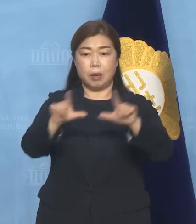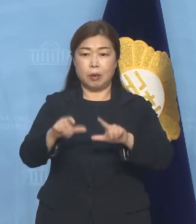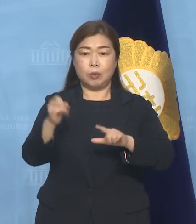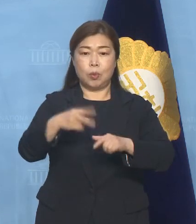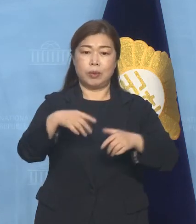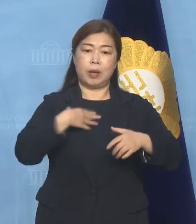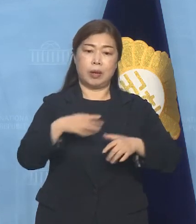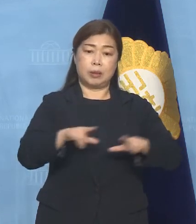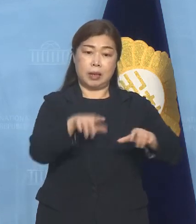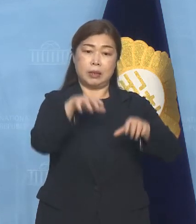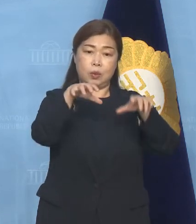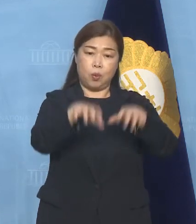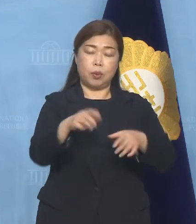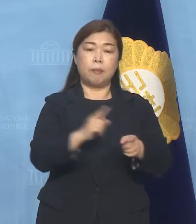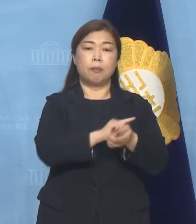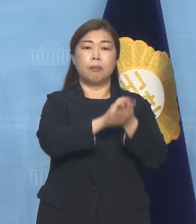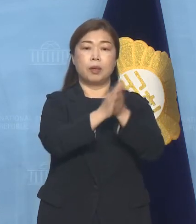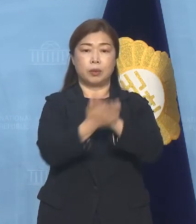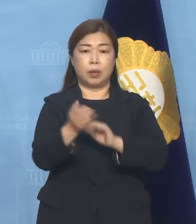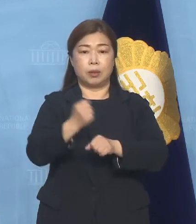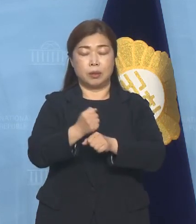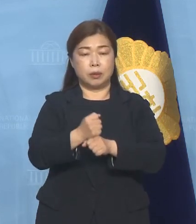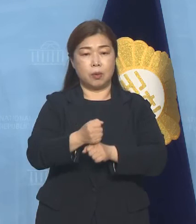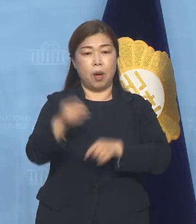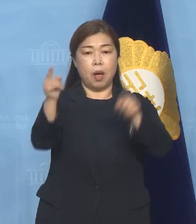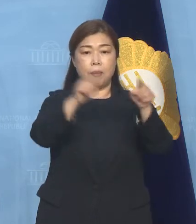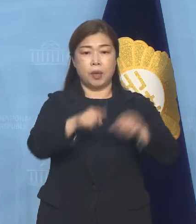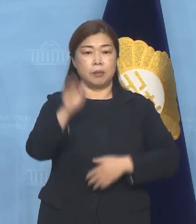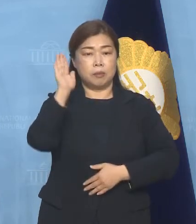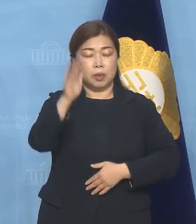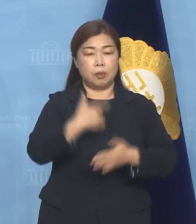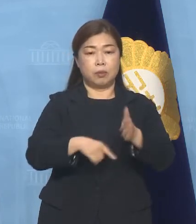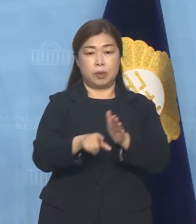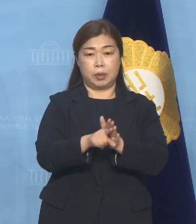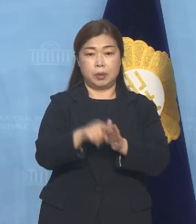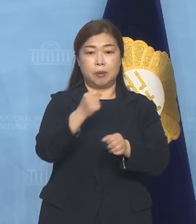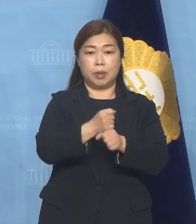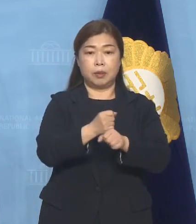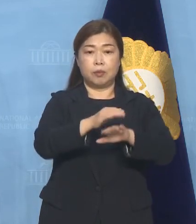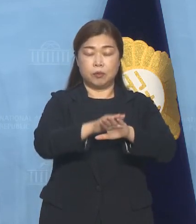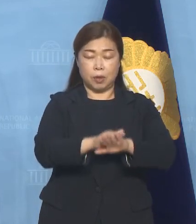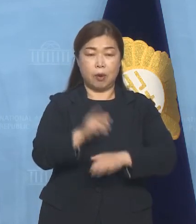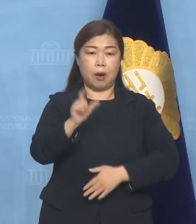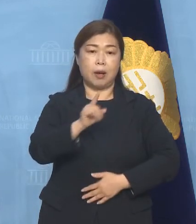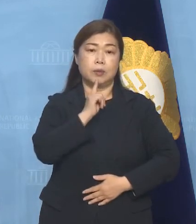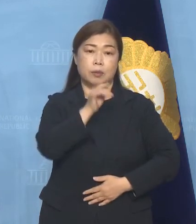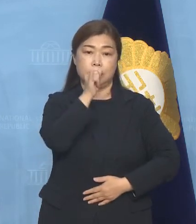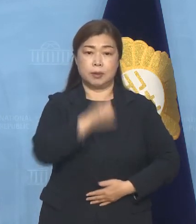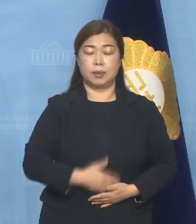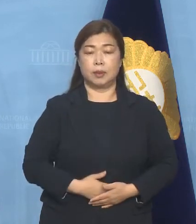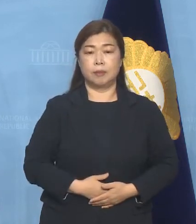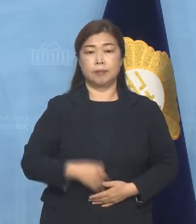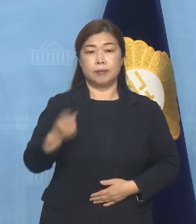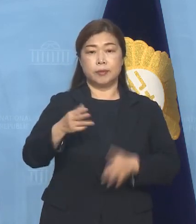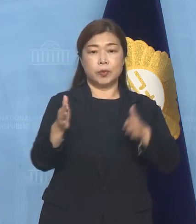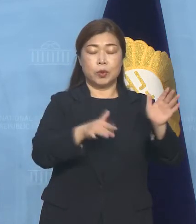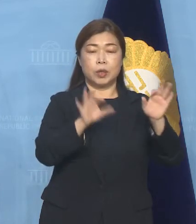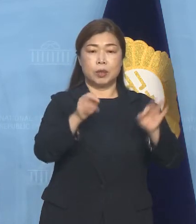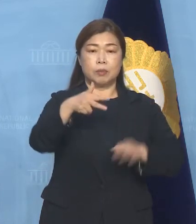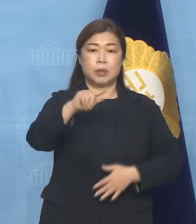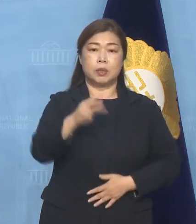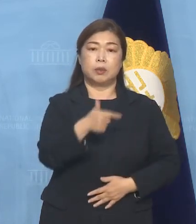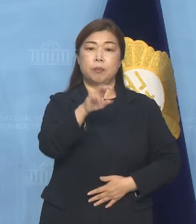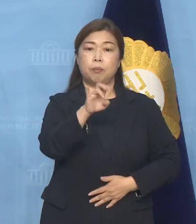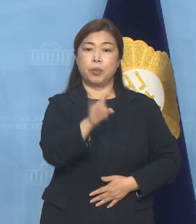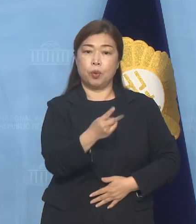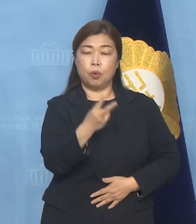바뀌는 뉴딜 한반도 미래산업을 만들 뉴딜을 강조했습니다 이어서 김진표 공동위원장은 내년도 예산